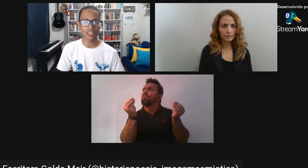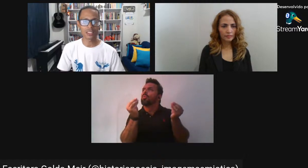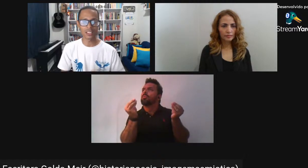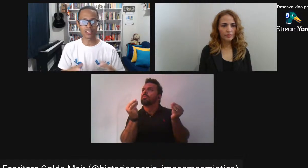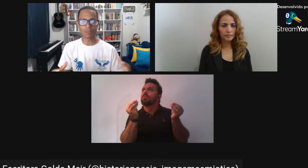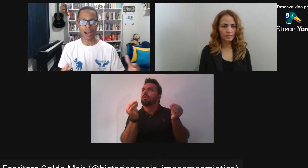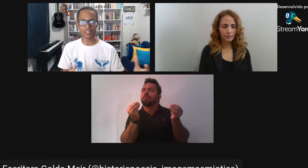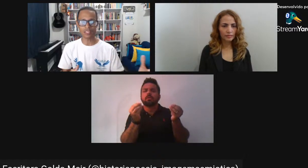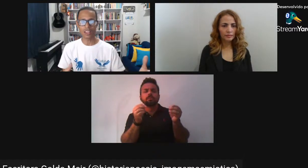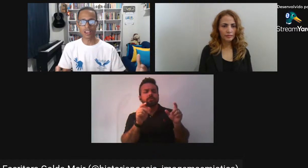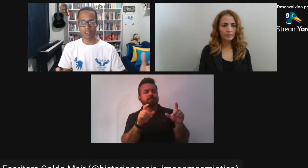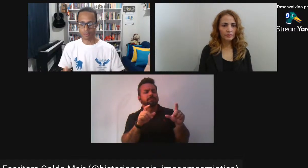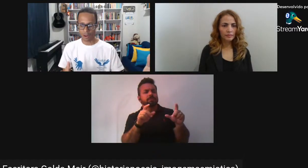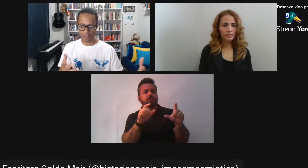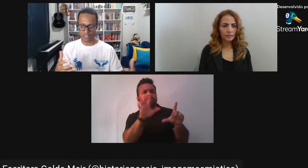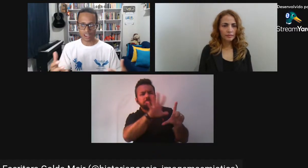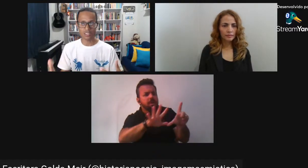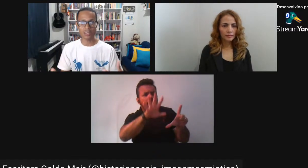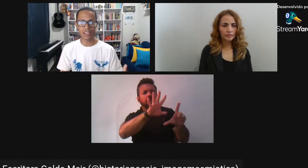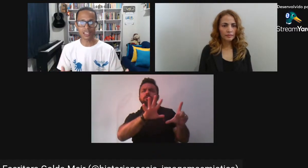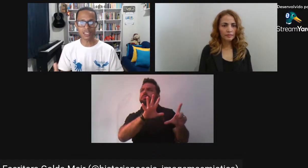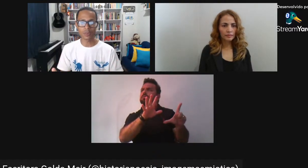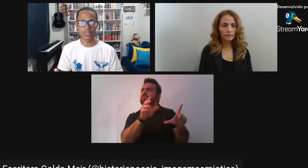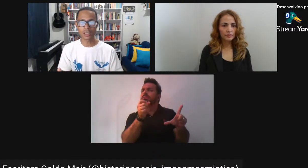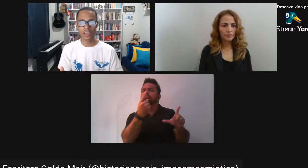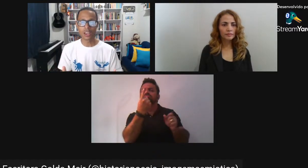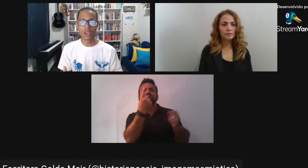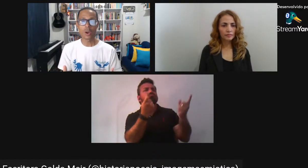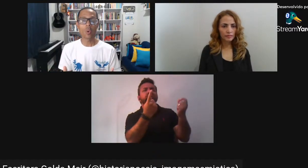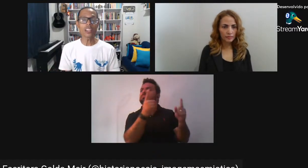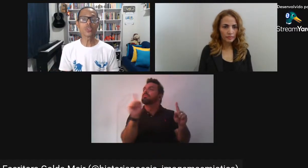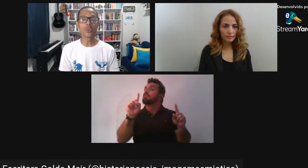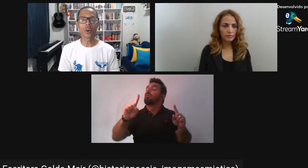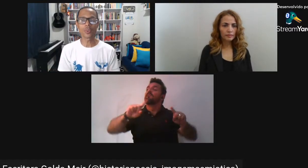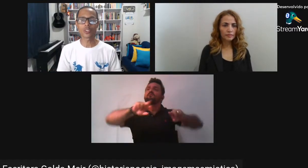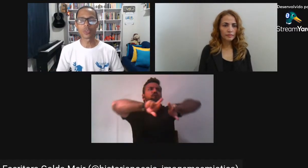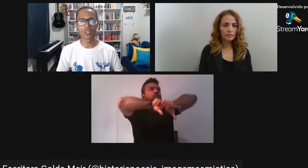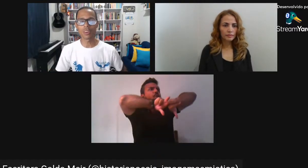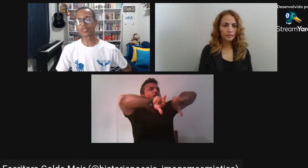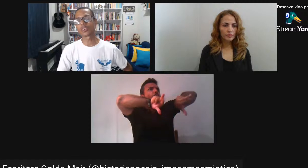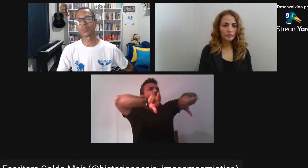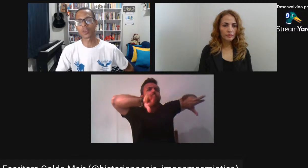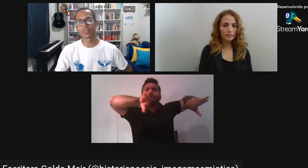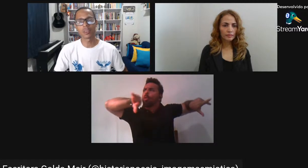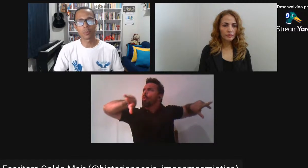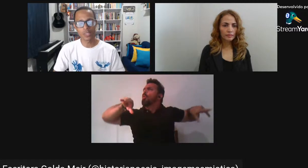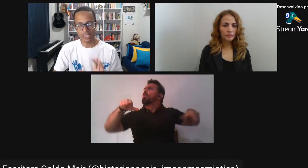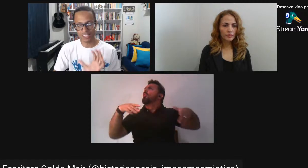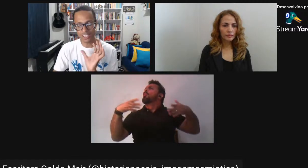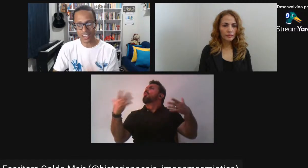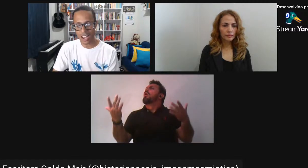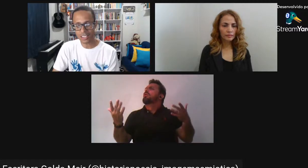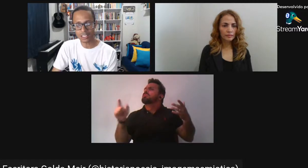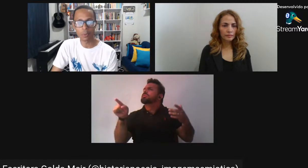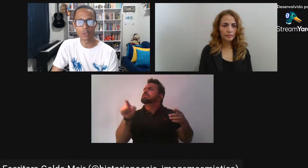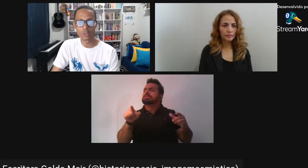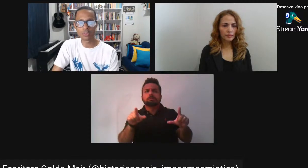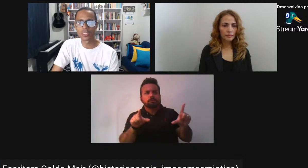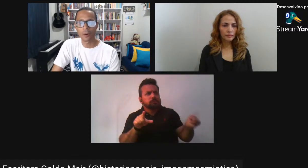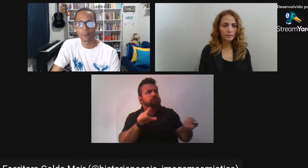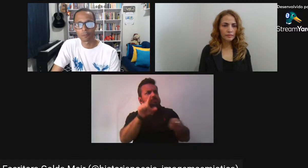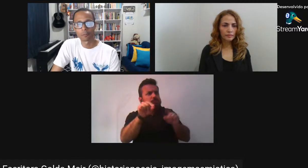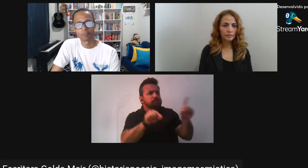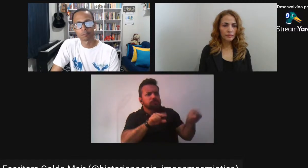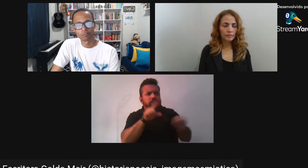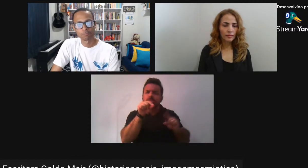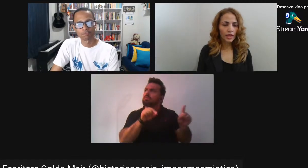imagens Mas centenas de imagens Para fazer essa seleção Quais foram as motivações Para que você pudesse Chegar nesse produto